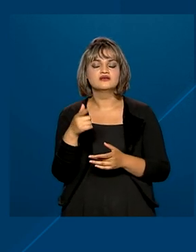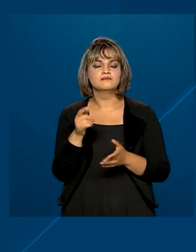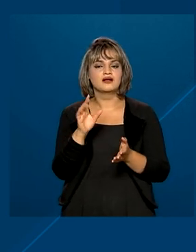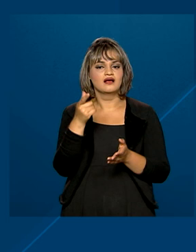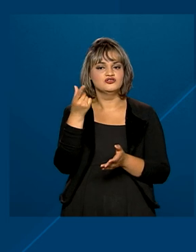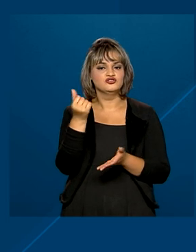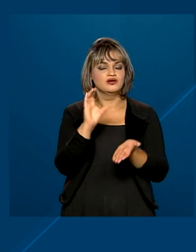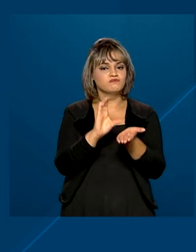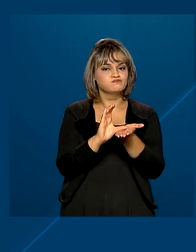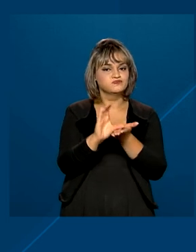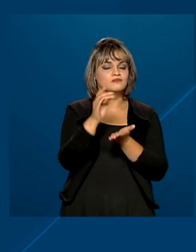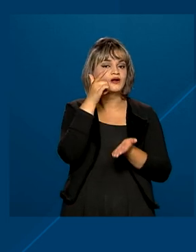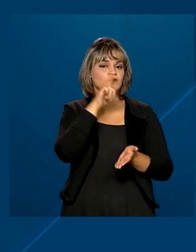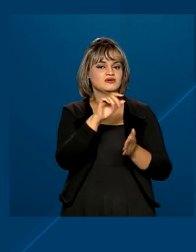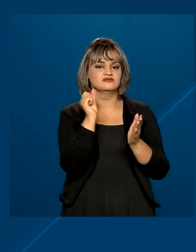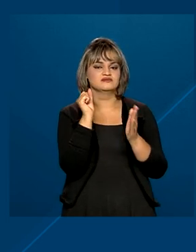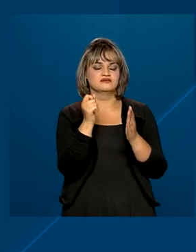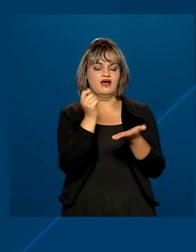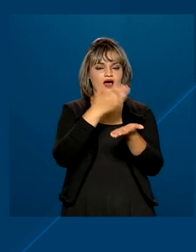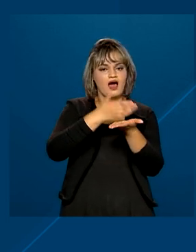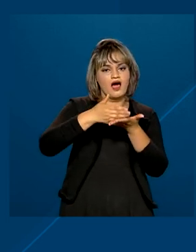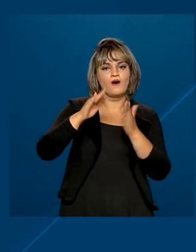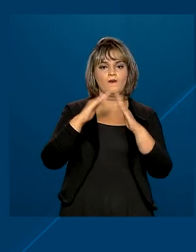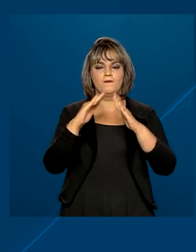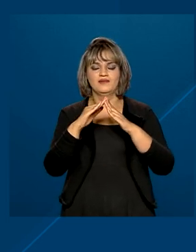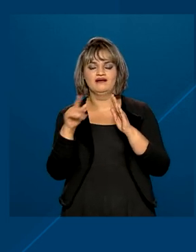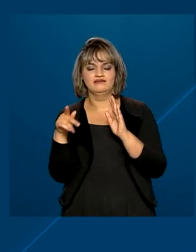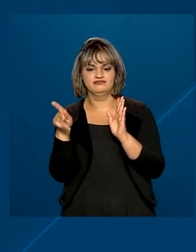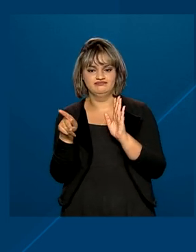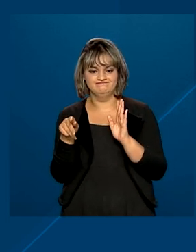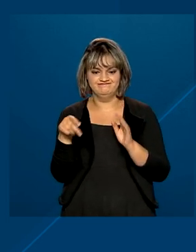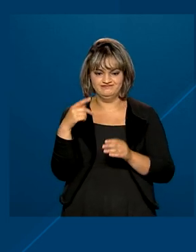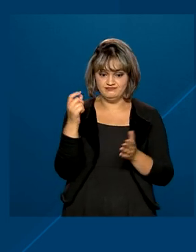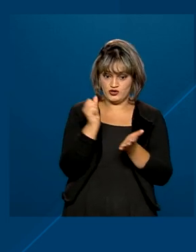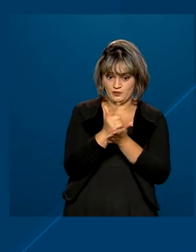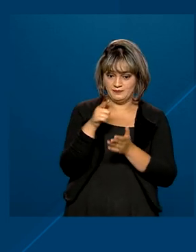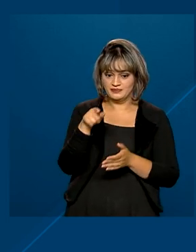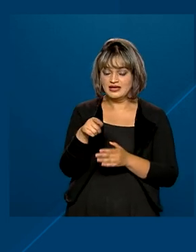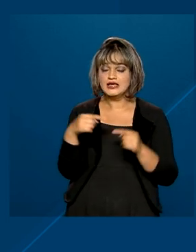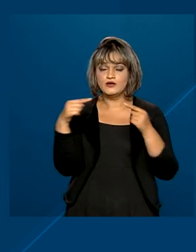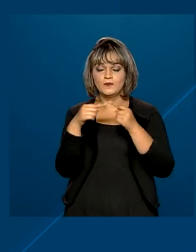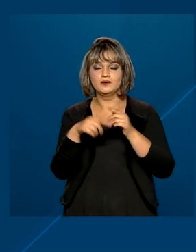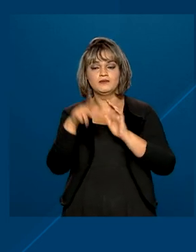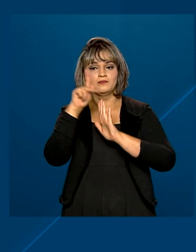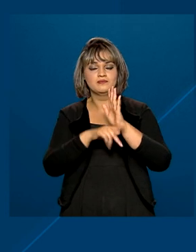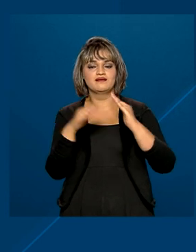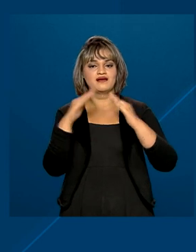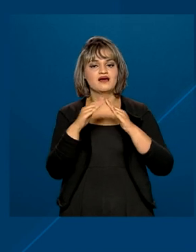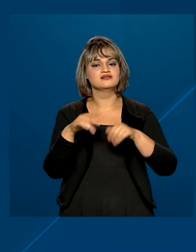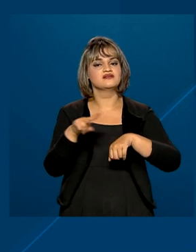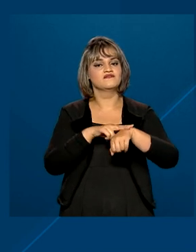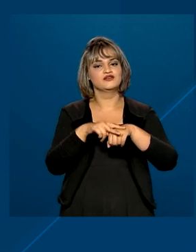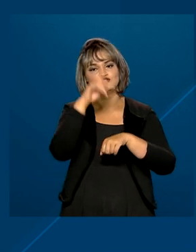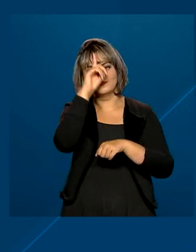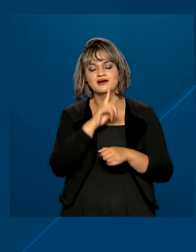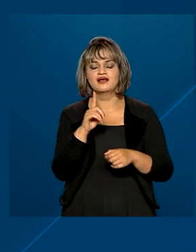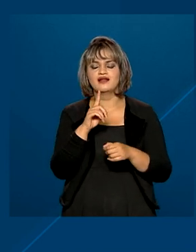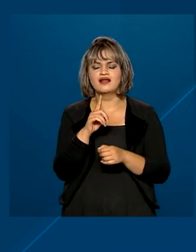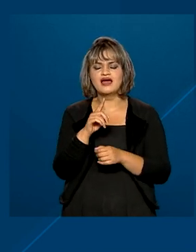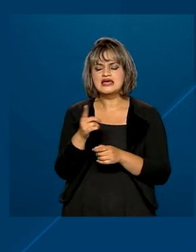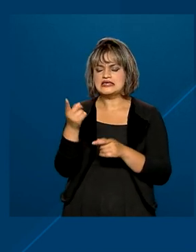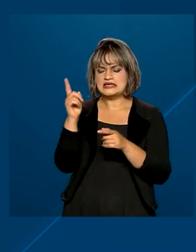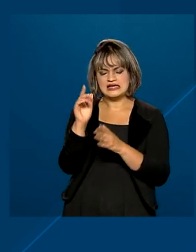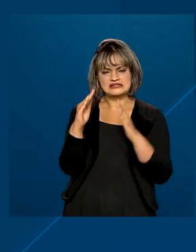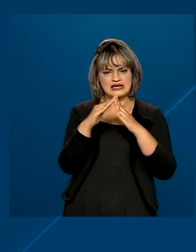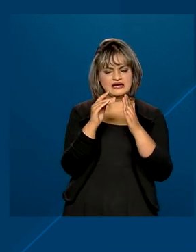entrada. O abatimento pode ainda se somar ao subsídio concedido pelo programa Casa Verde e Amarela. O financiamento do imóvel